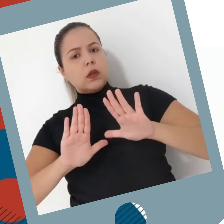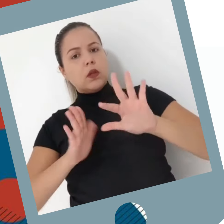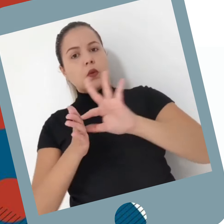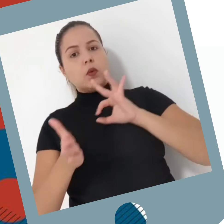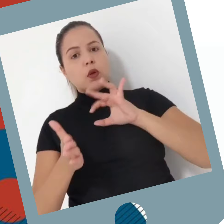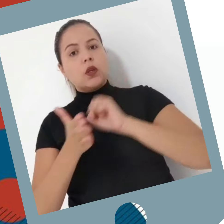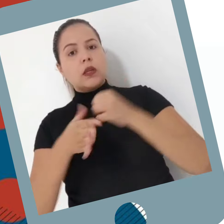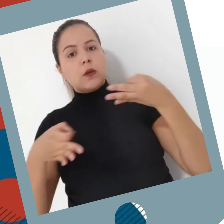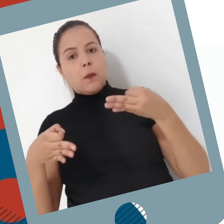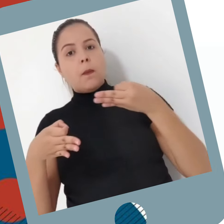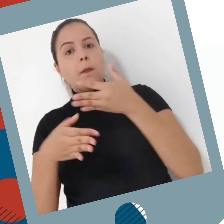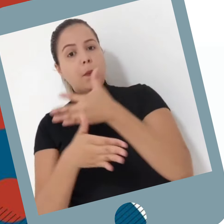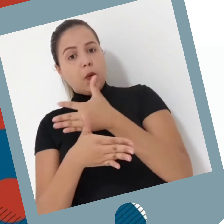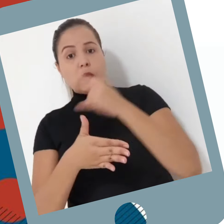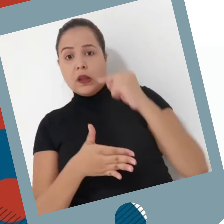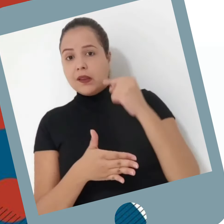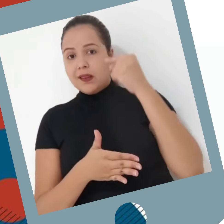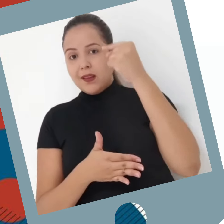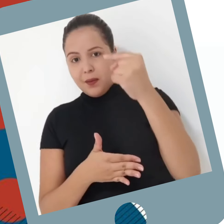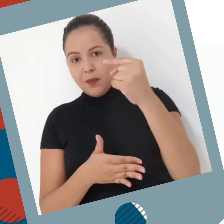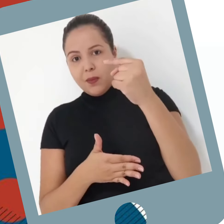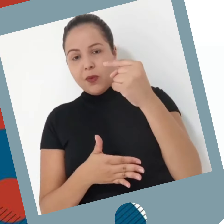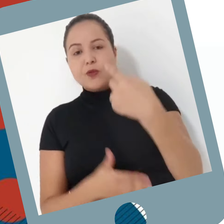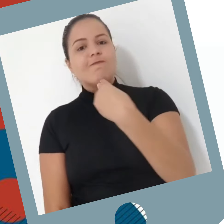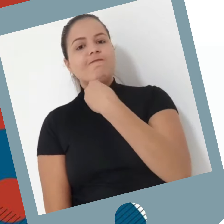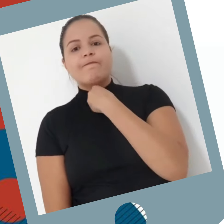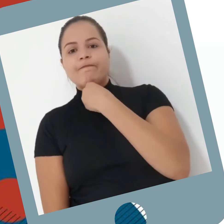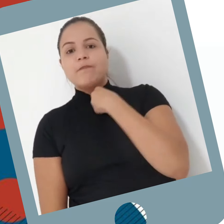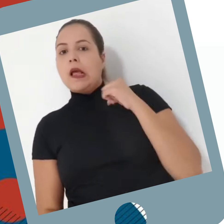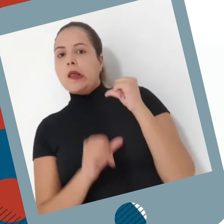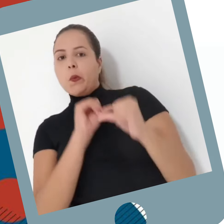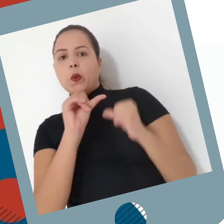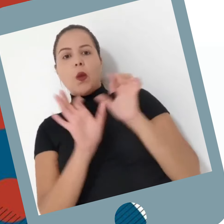Após finalizada, não será possível a alteração.